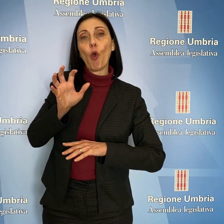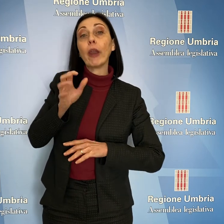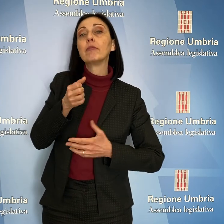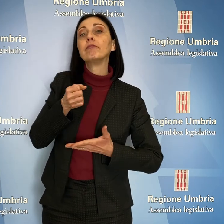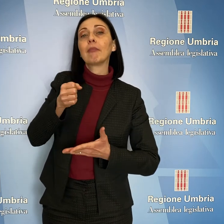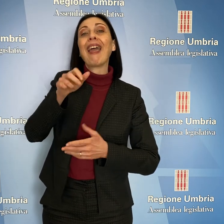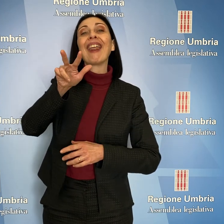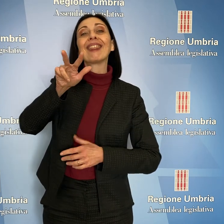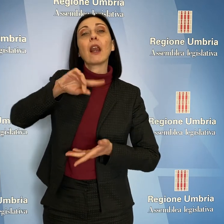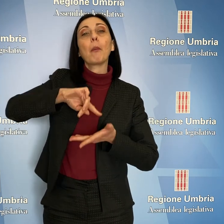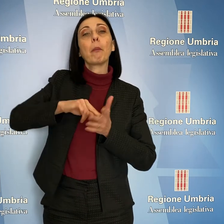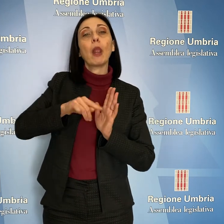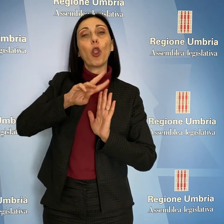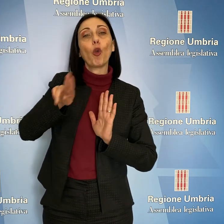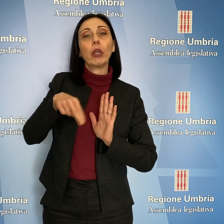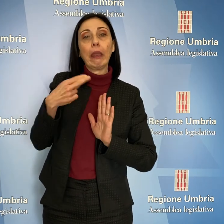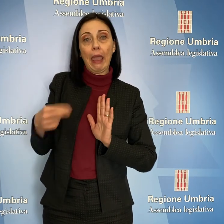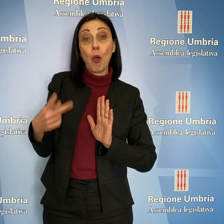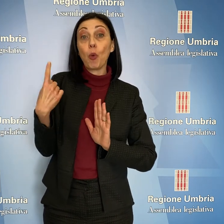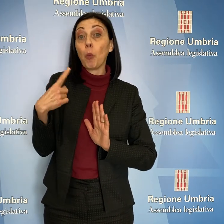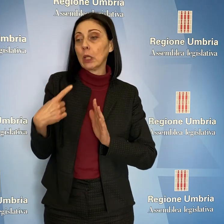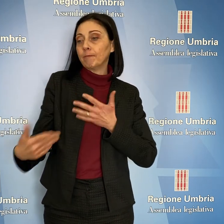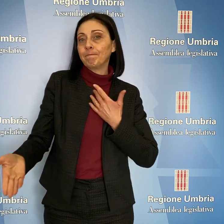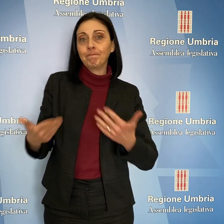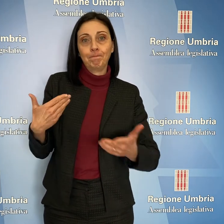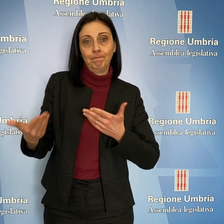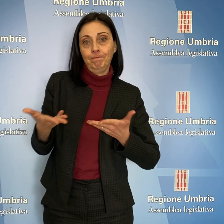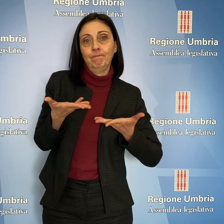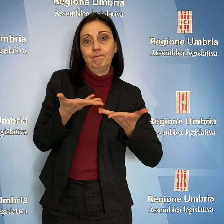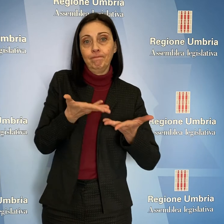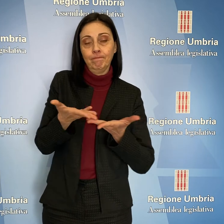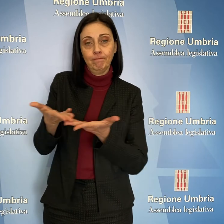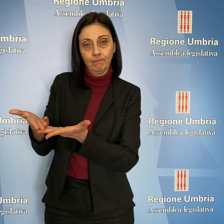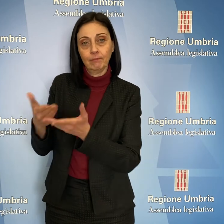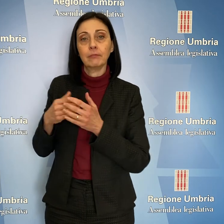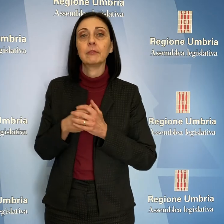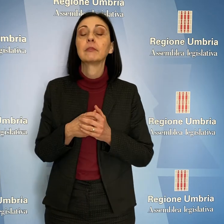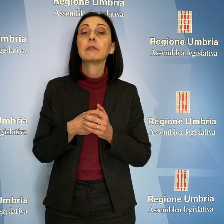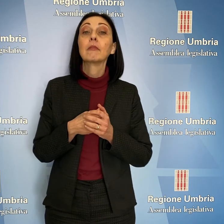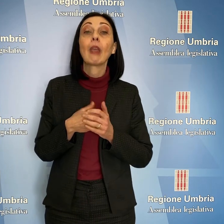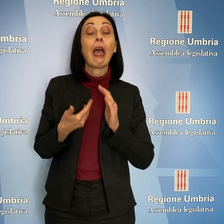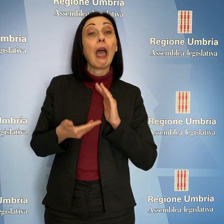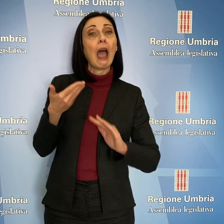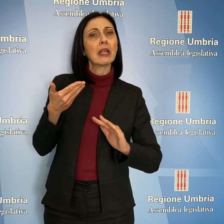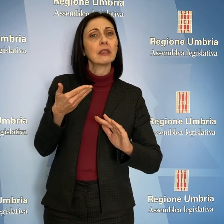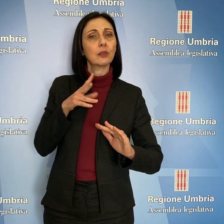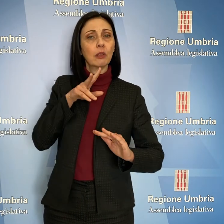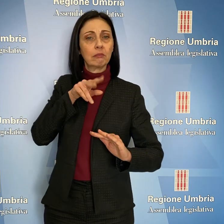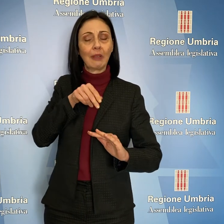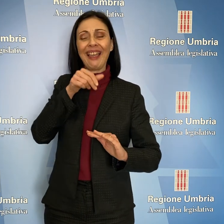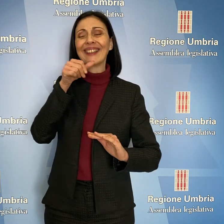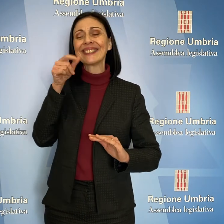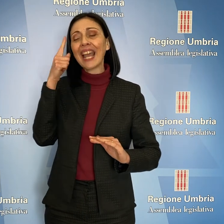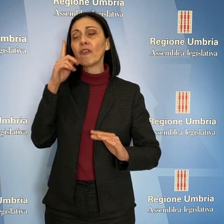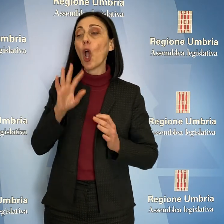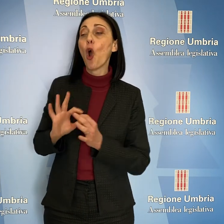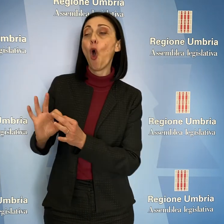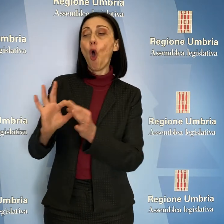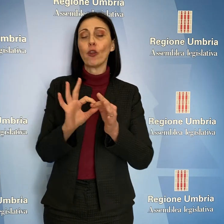milioni di euro atti a soddisfare le prime necessità. Per l'assessore serve un coordinamento con gli enti locali per avere